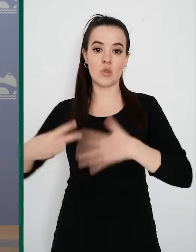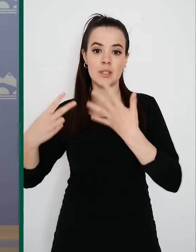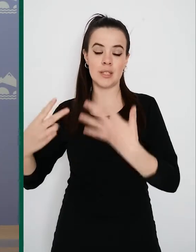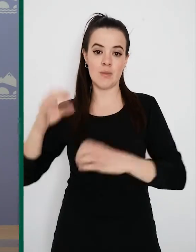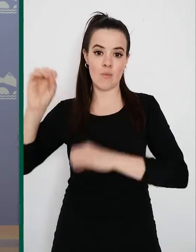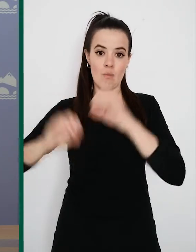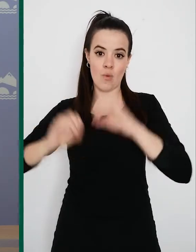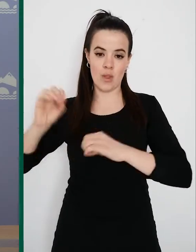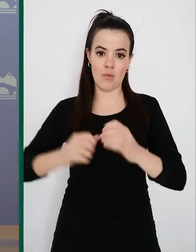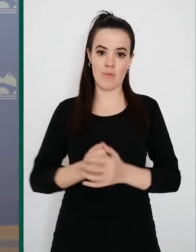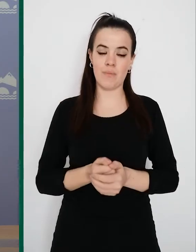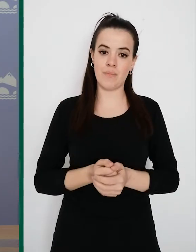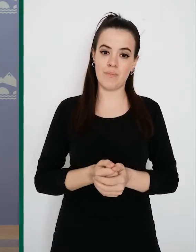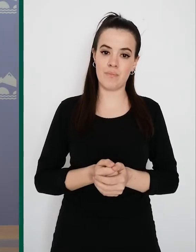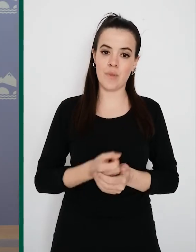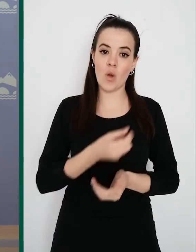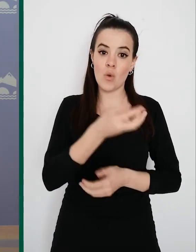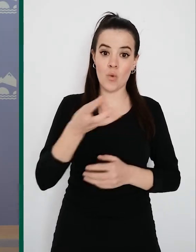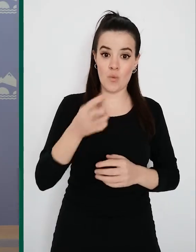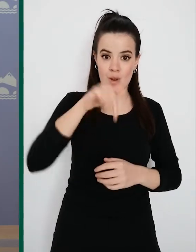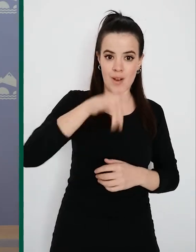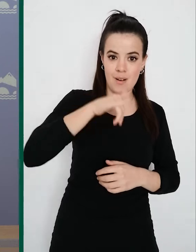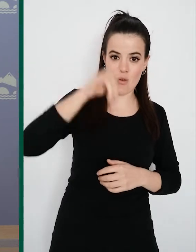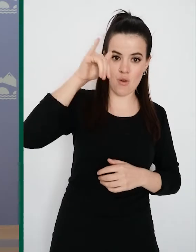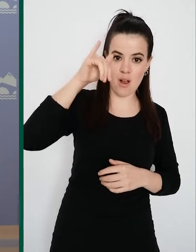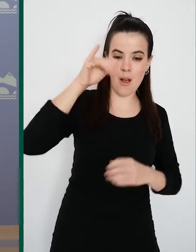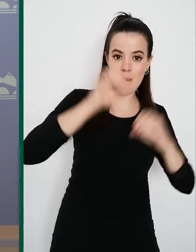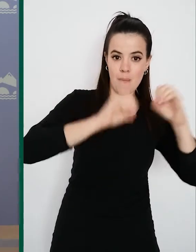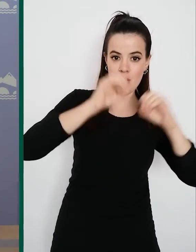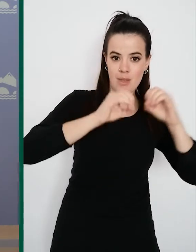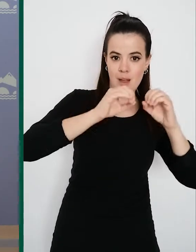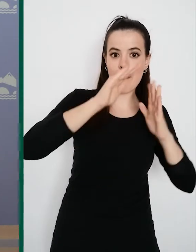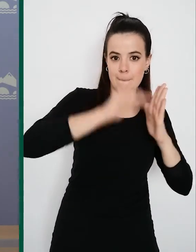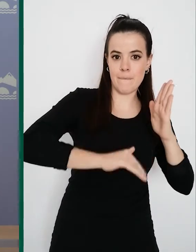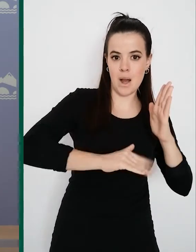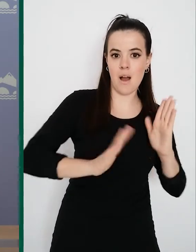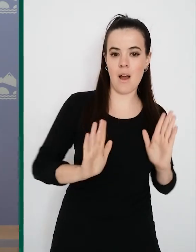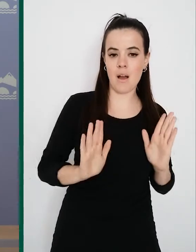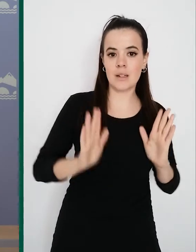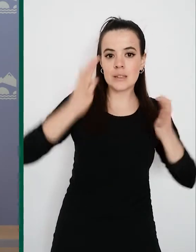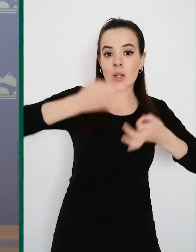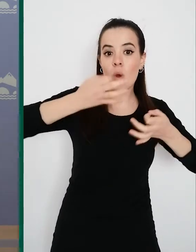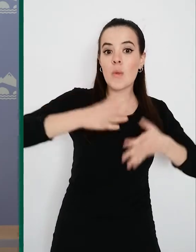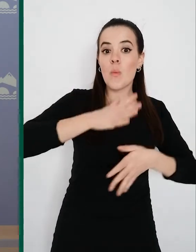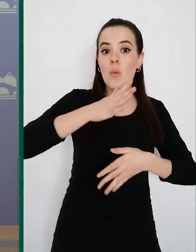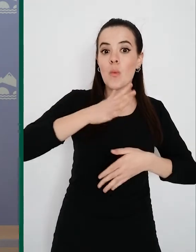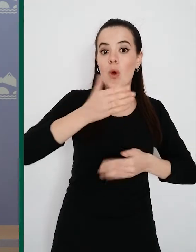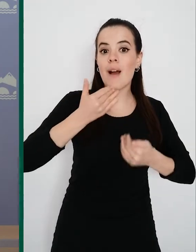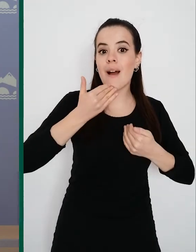Esta cifra tan baja, posiblemente, y asegurando, y luego lo veremos, es porque está sustentado